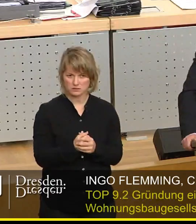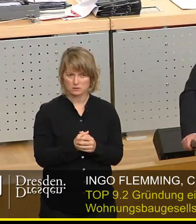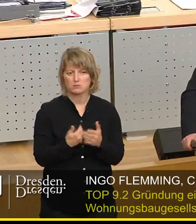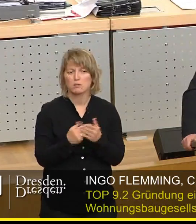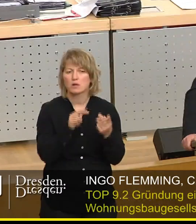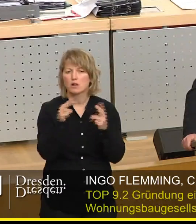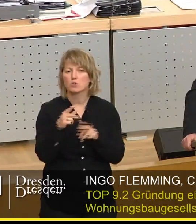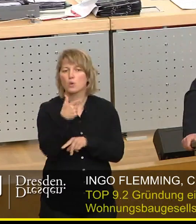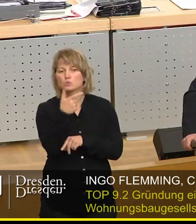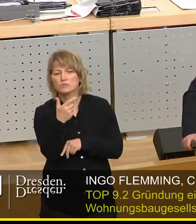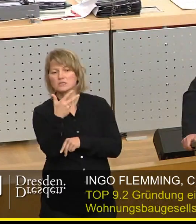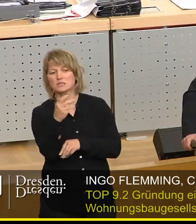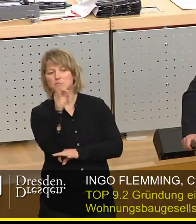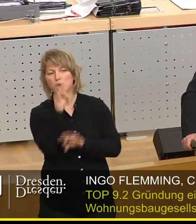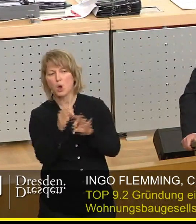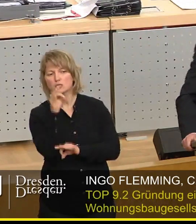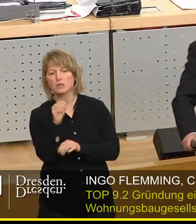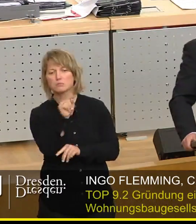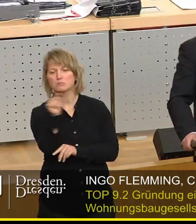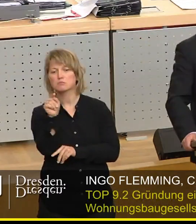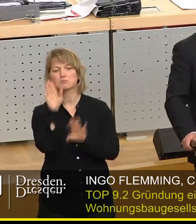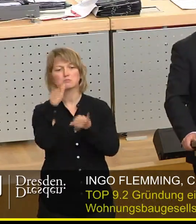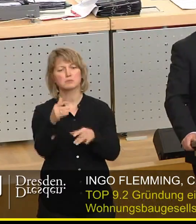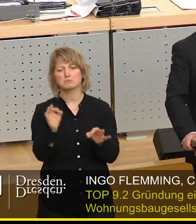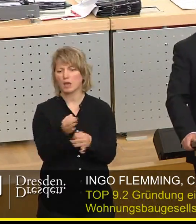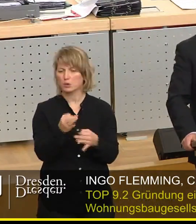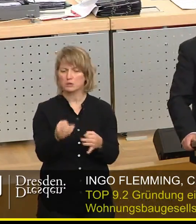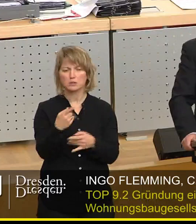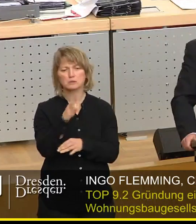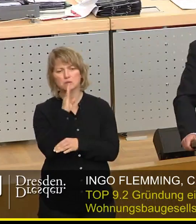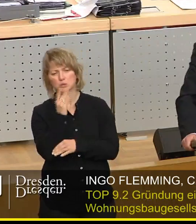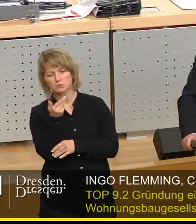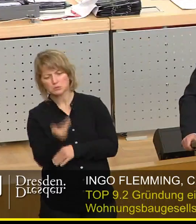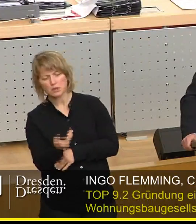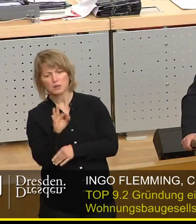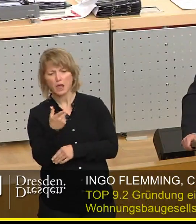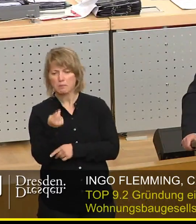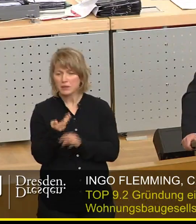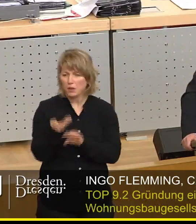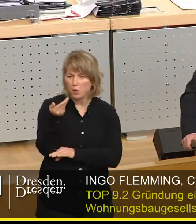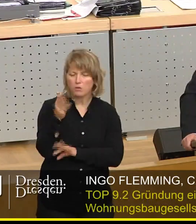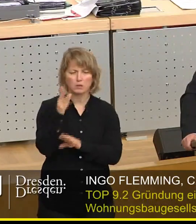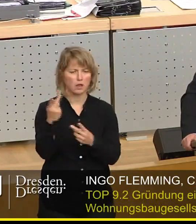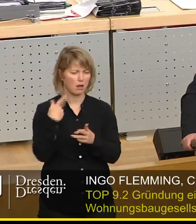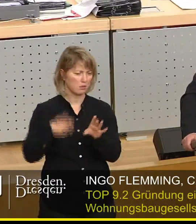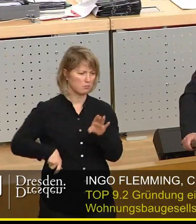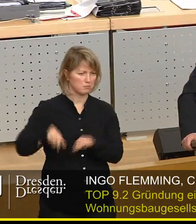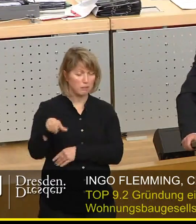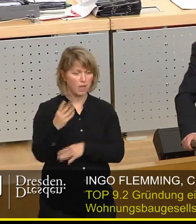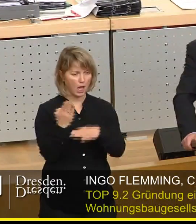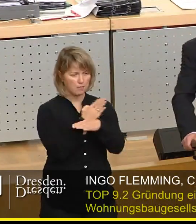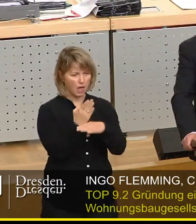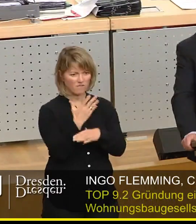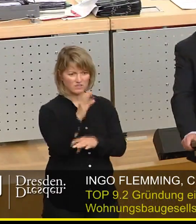20, 30% die sind da vielleicht auch nicht darauf angewiesen, die haben ausreichend Einkommen, um sich höhere Mieten leisten zu können. Was machen wir mit den 50%